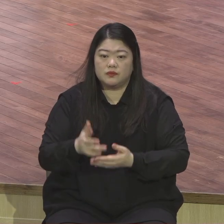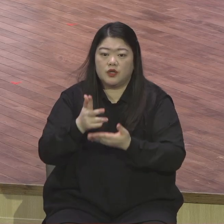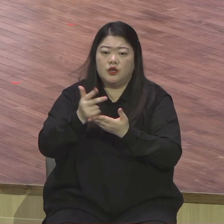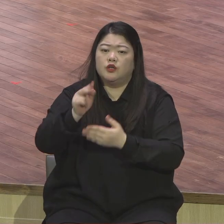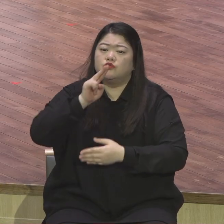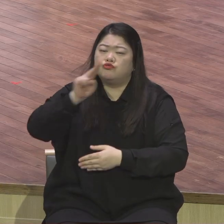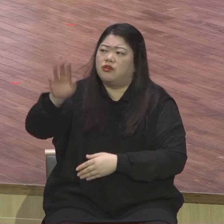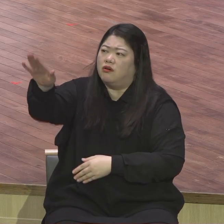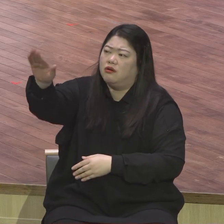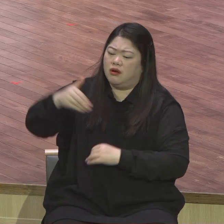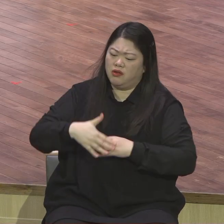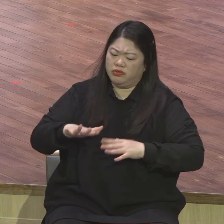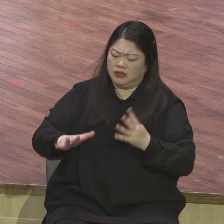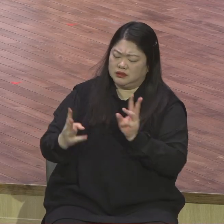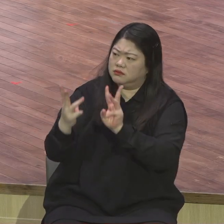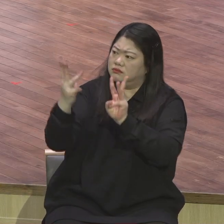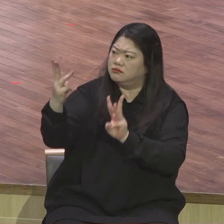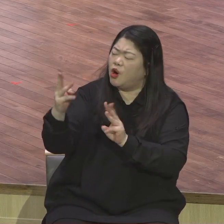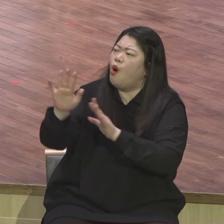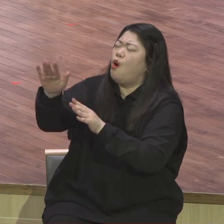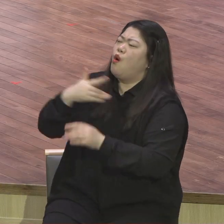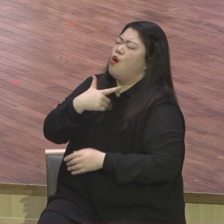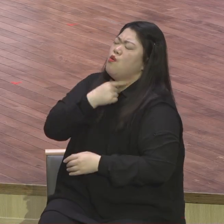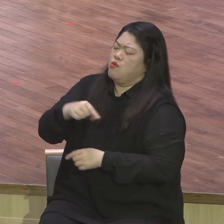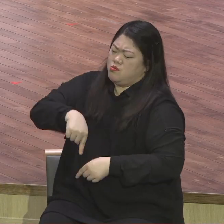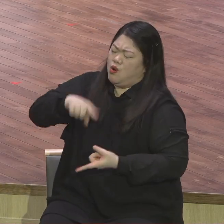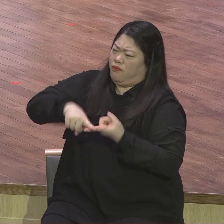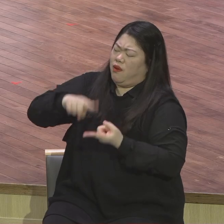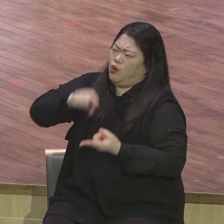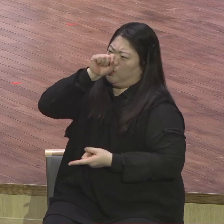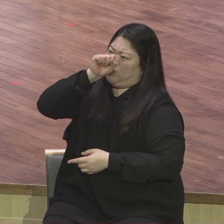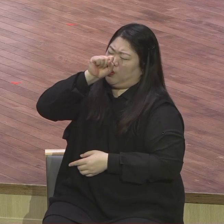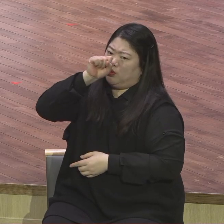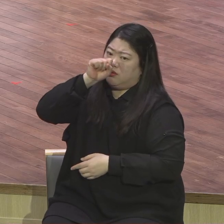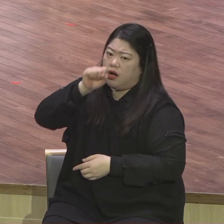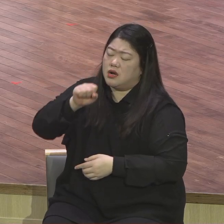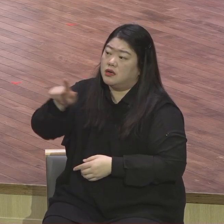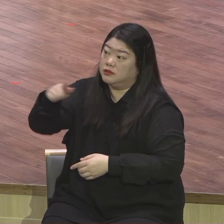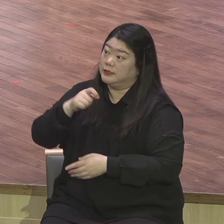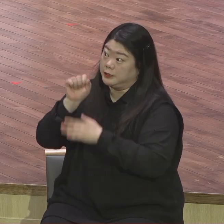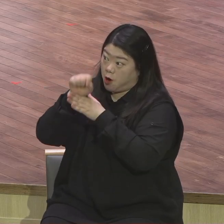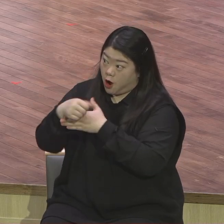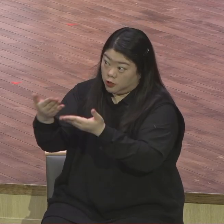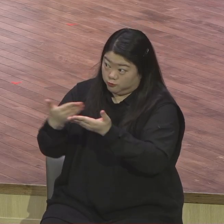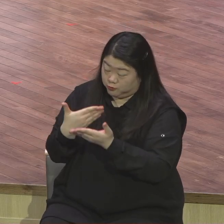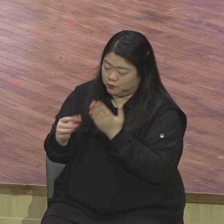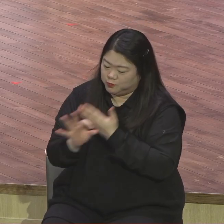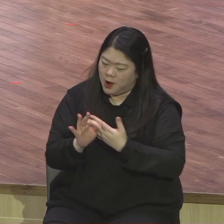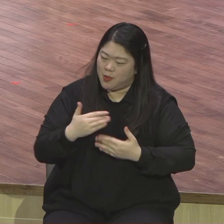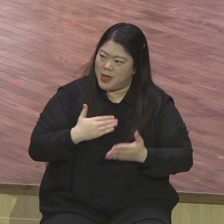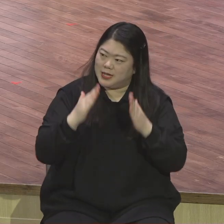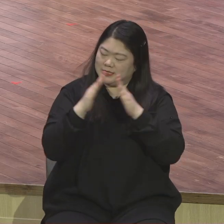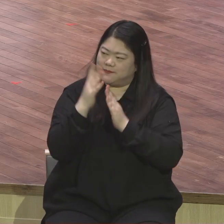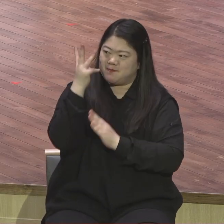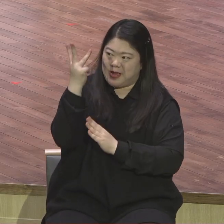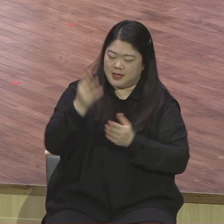있는 것이 조사오니 만일 주께서 원하시면 내가 여기서 초막 셋을 짓되 하나는 주님을 위하여 하나는 모세를 위하여 하나는